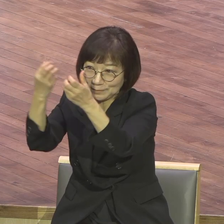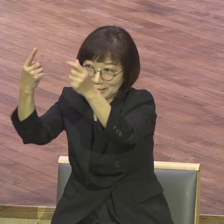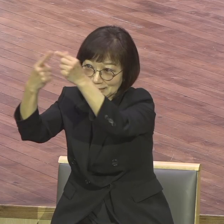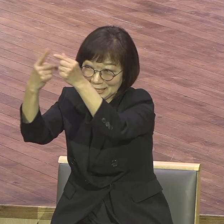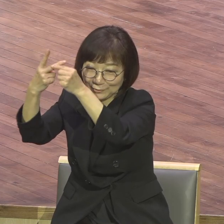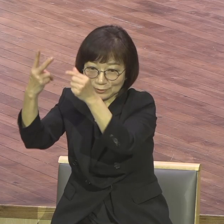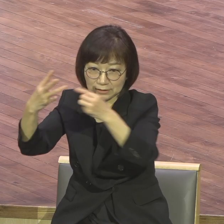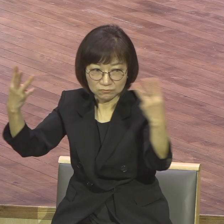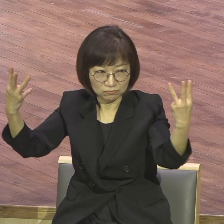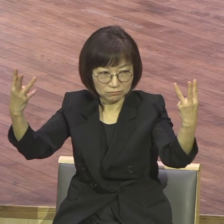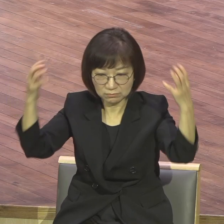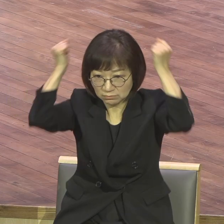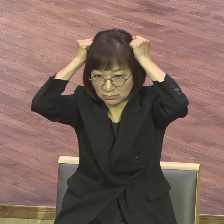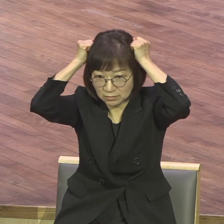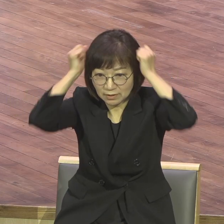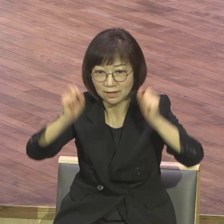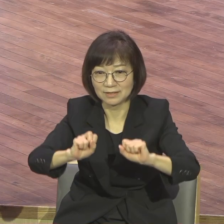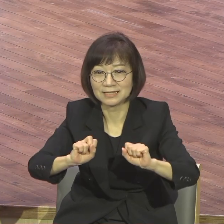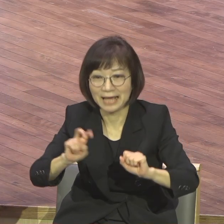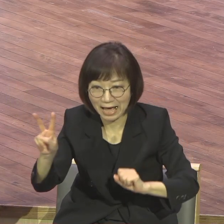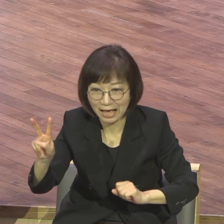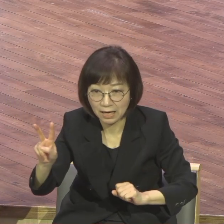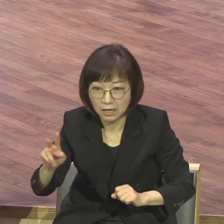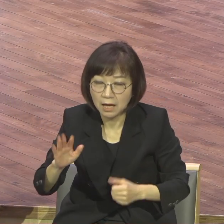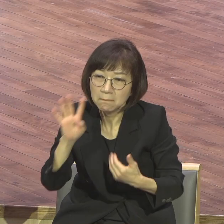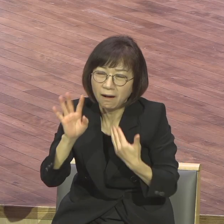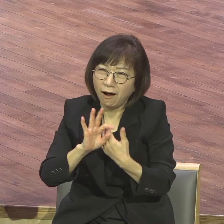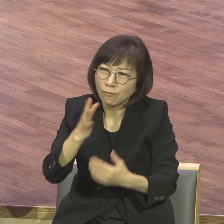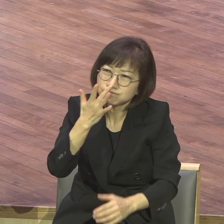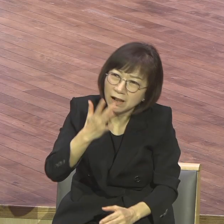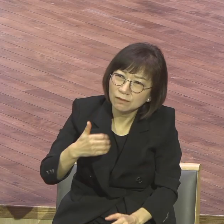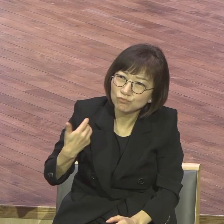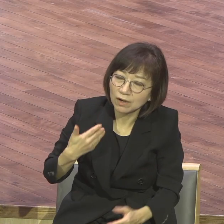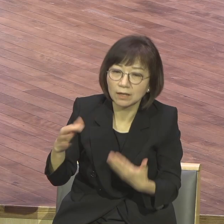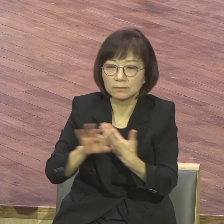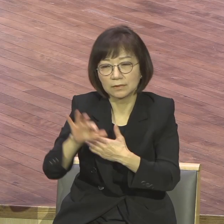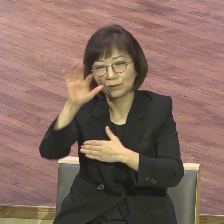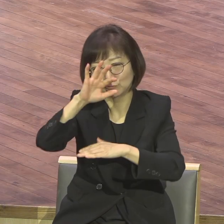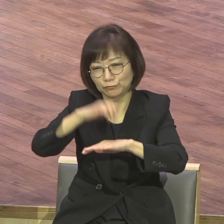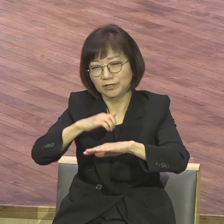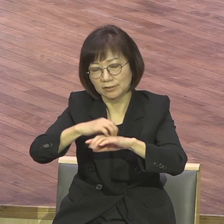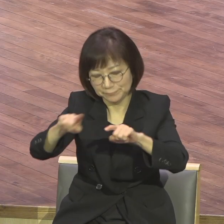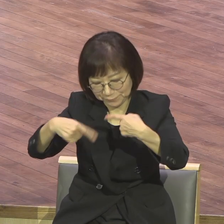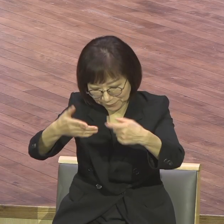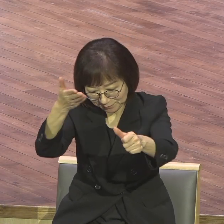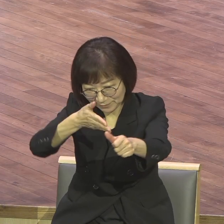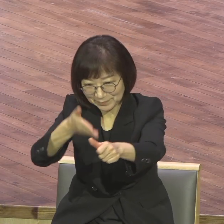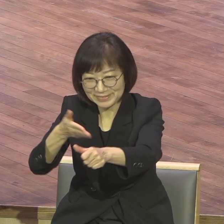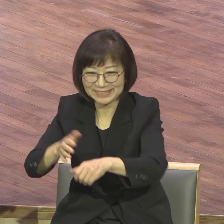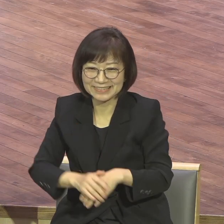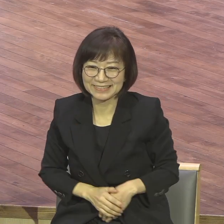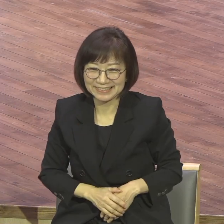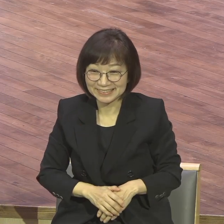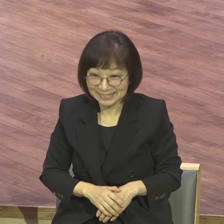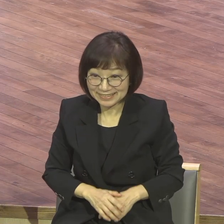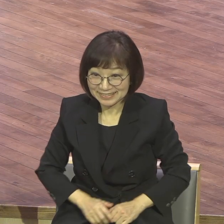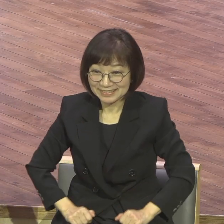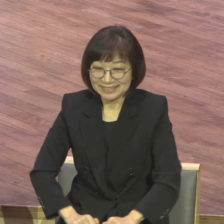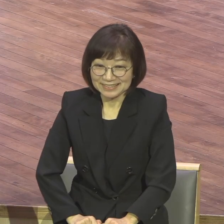삶 오늘 오늘의 말씀 오늘의 기도 오늘의 전도 삶 오직 오직 그리스도 오직